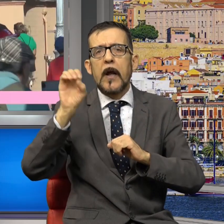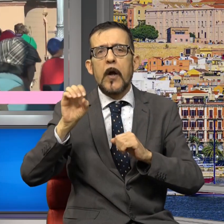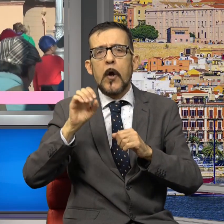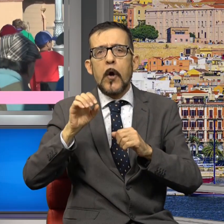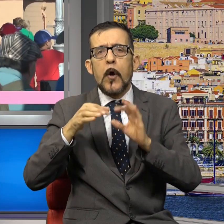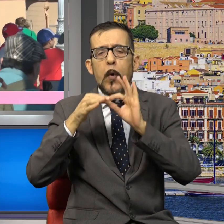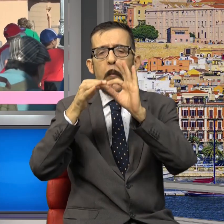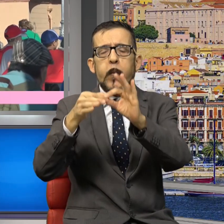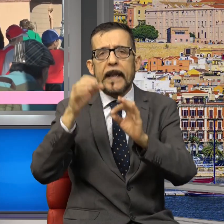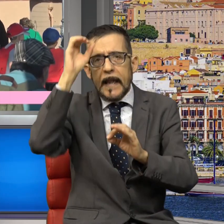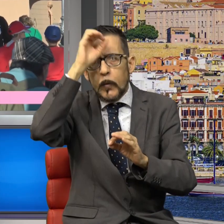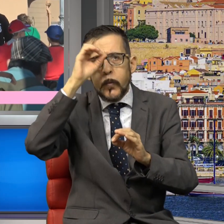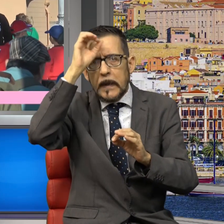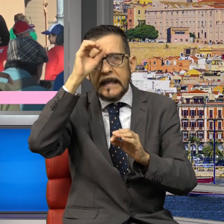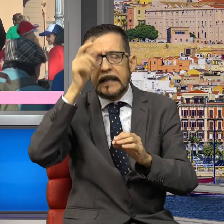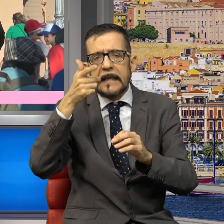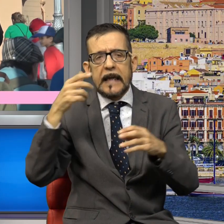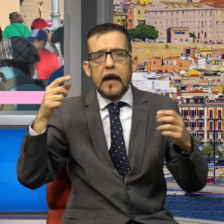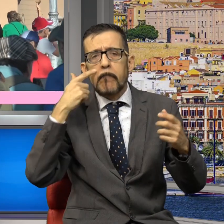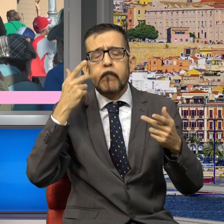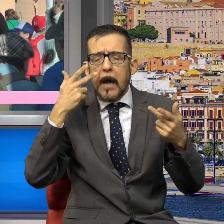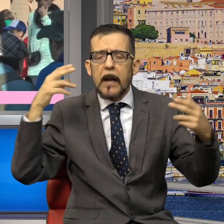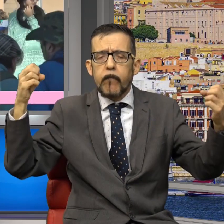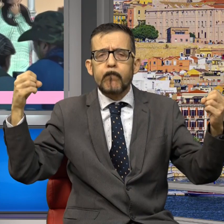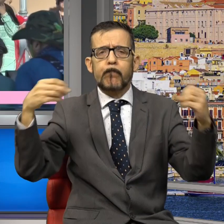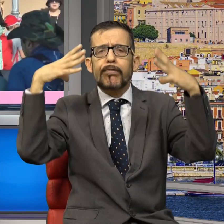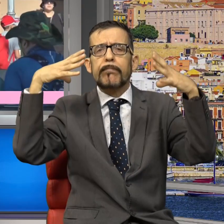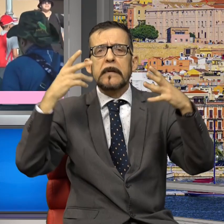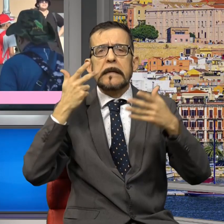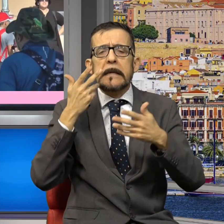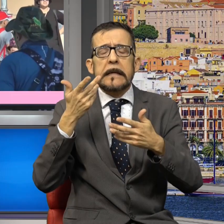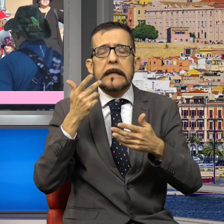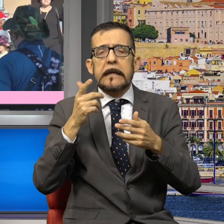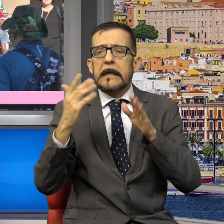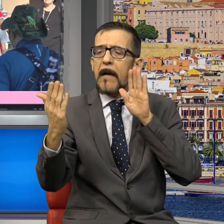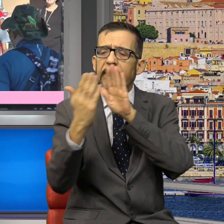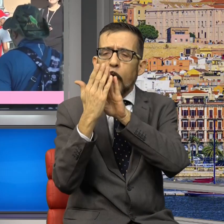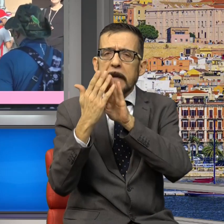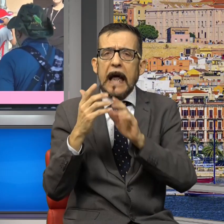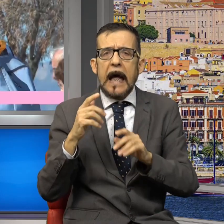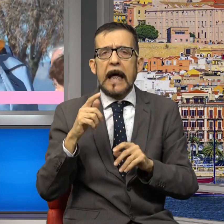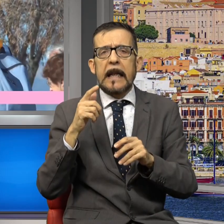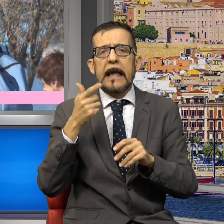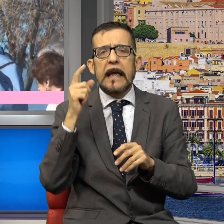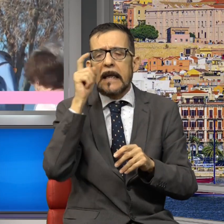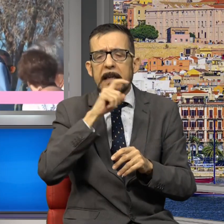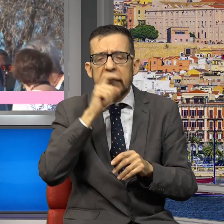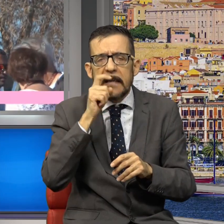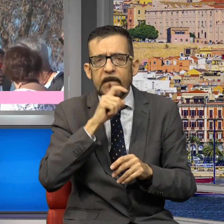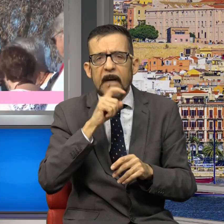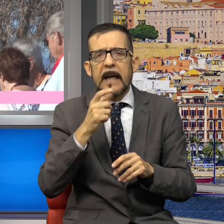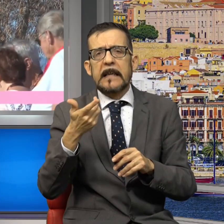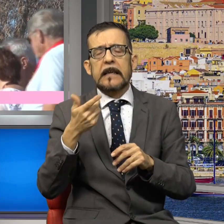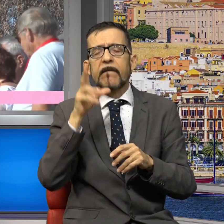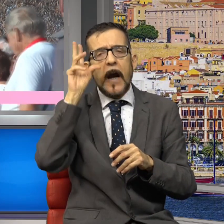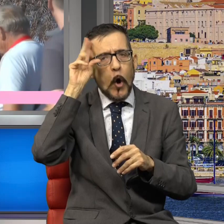riflettori sulla nuova normativa nazionale per affrontare le criticità della professione, fondamentale per promuovere e far conoscere